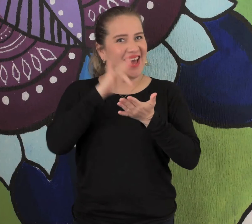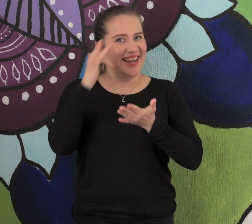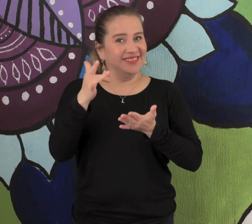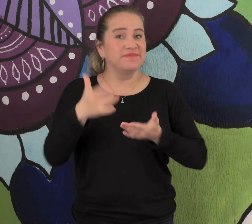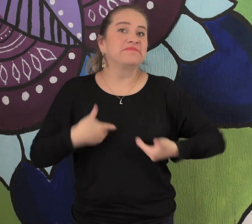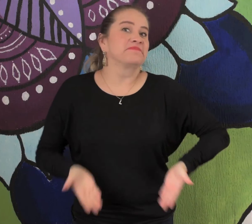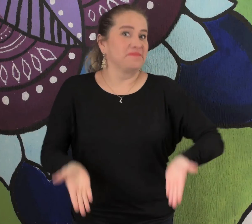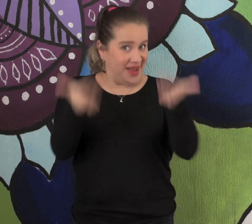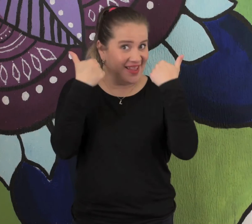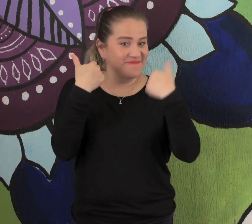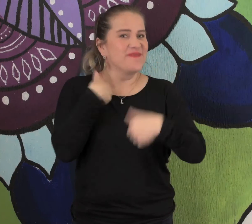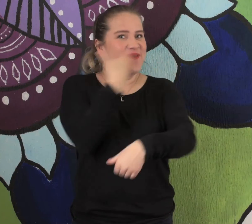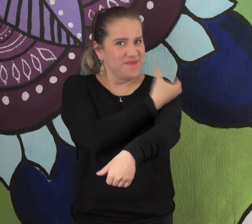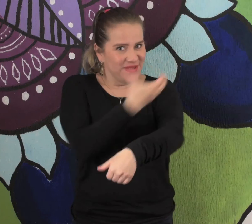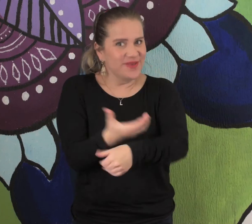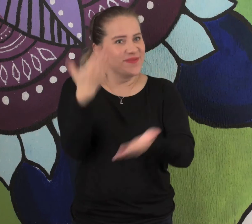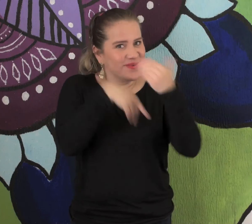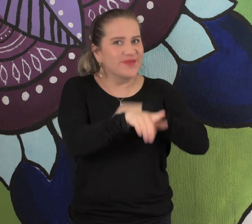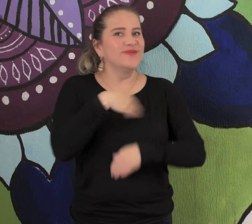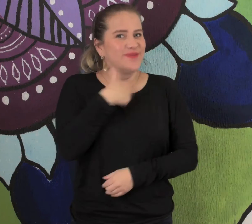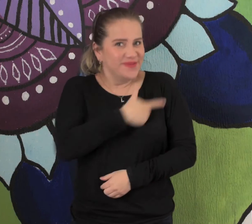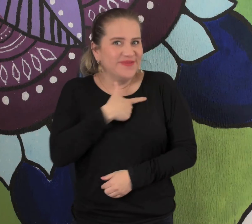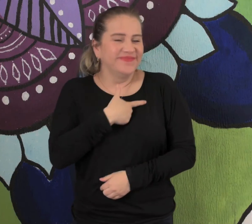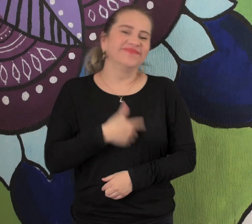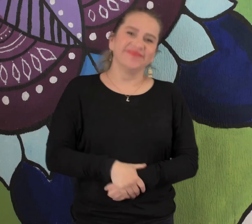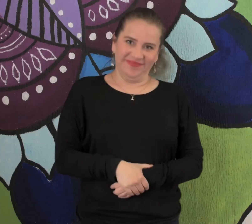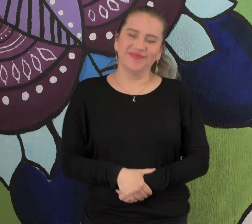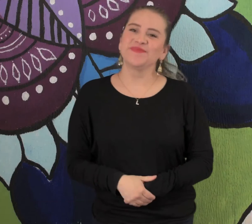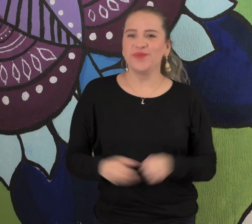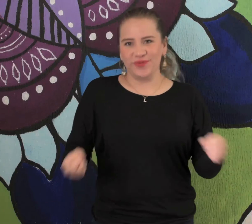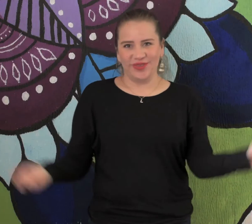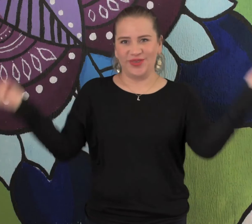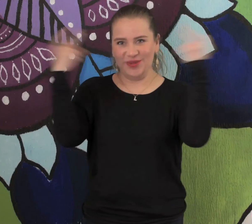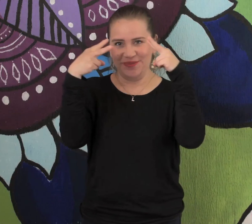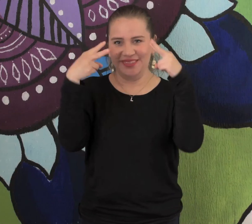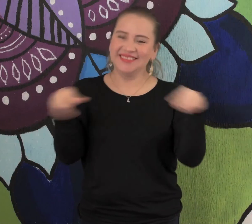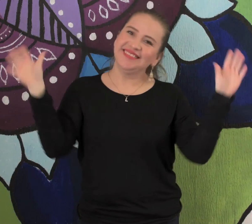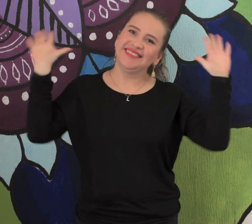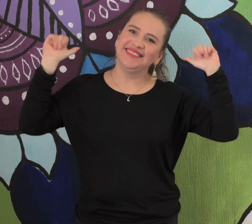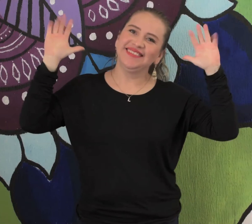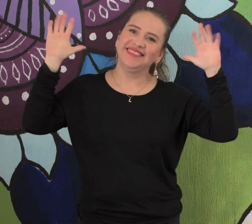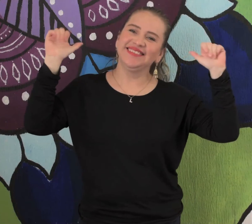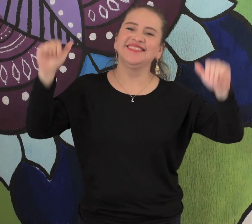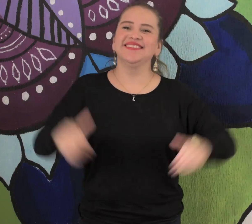Muchísimas gracias. Vengan, acompáñennos. Les va a gustar. Nos vemos. Adiós.